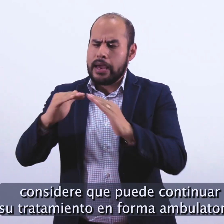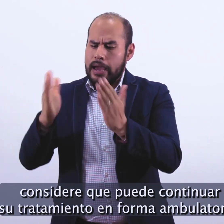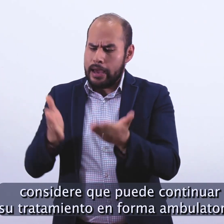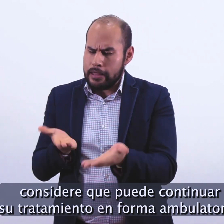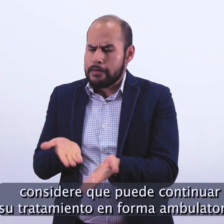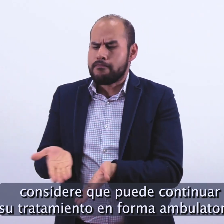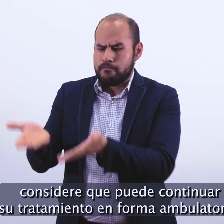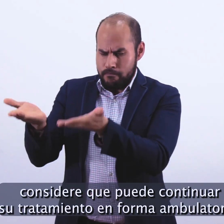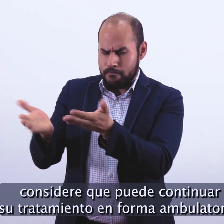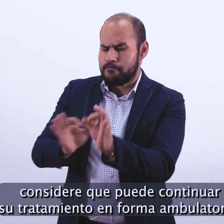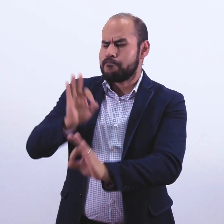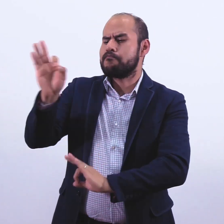ambulatoria.